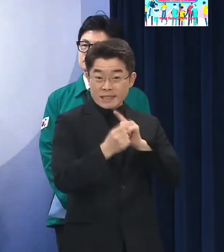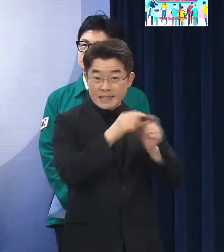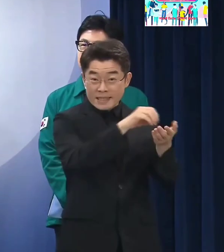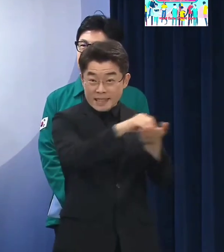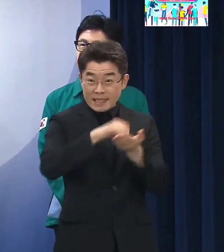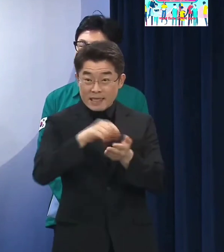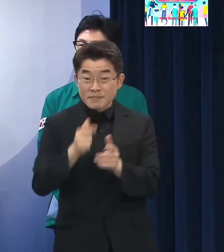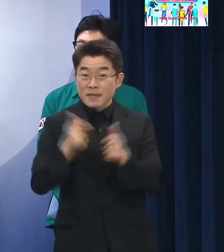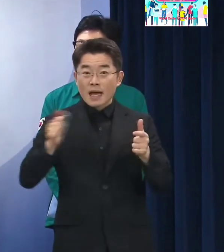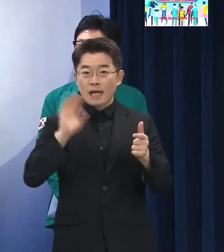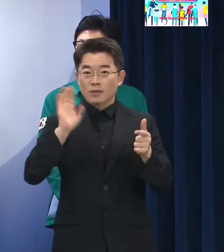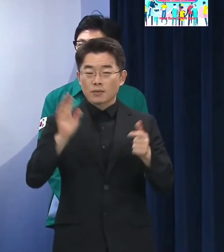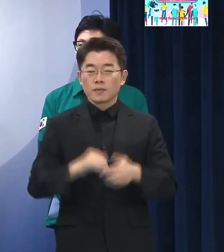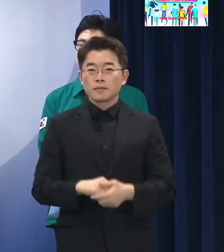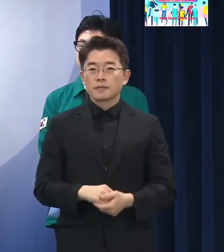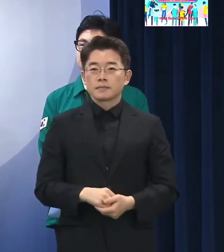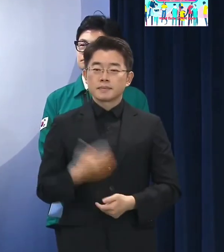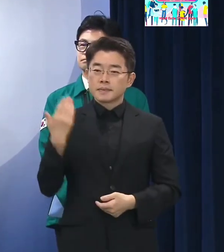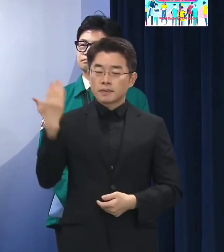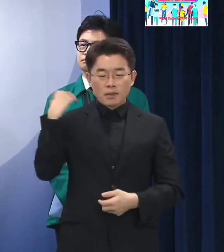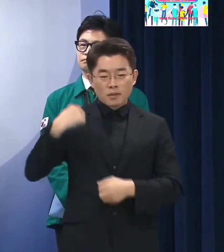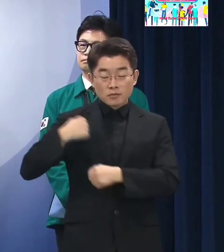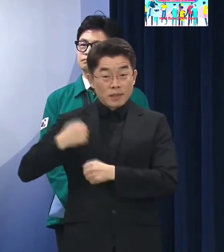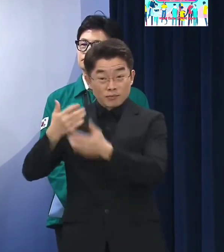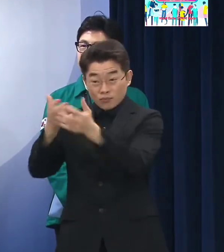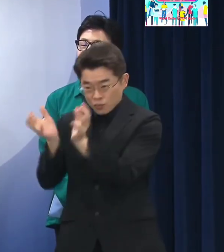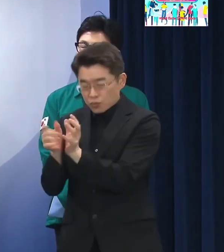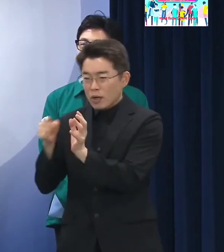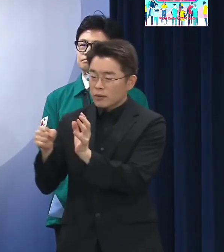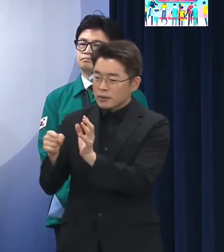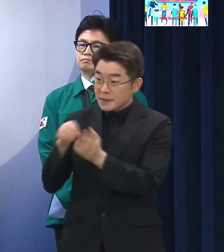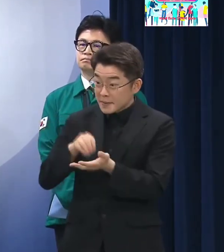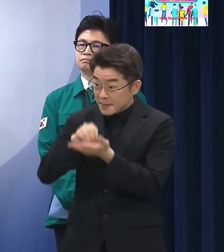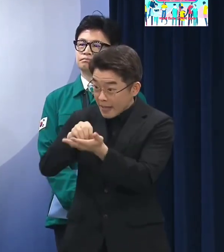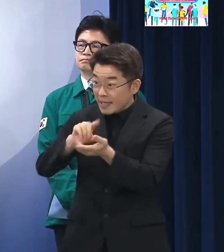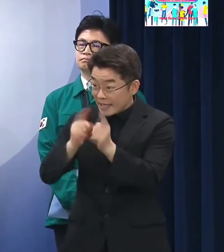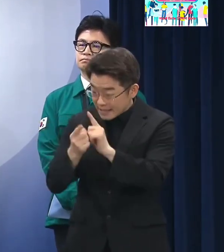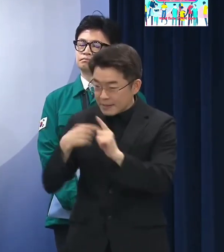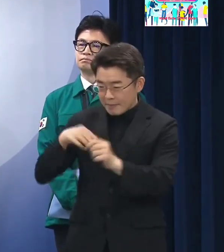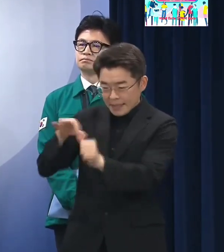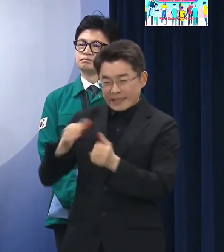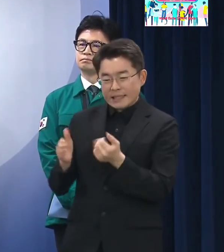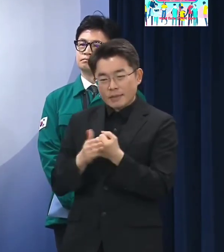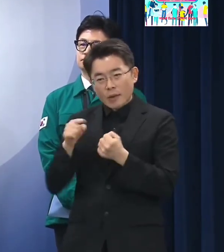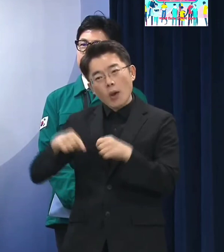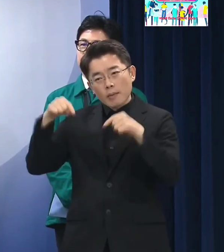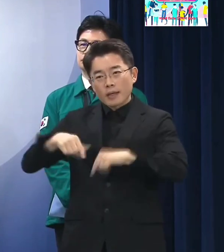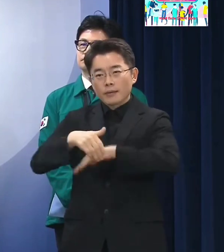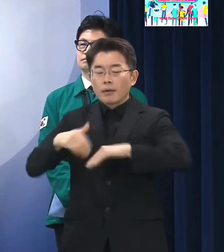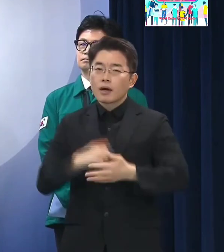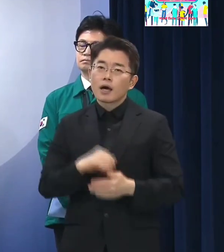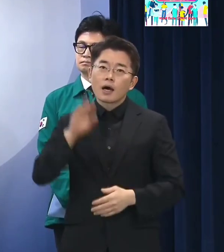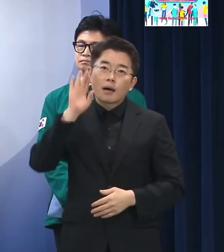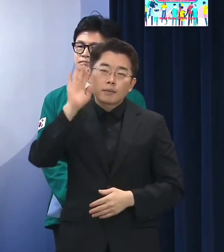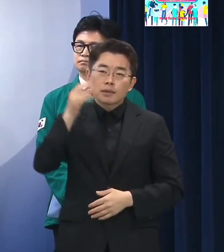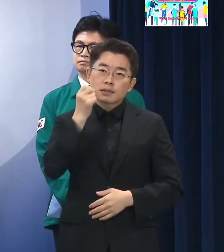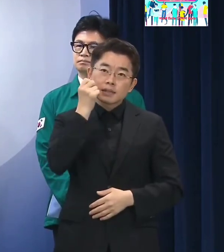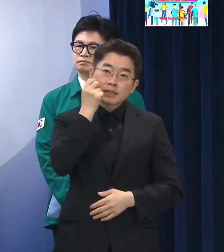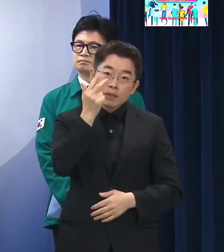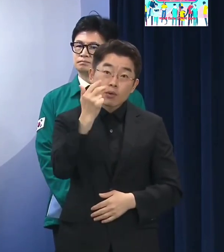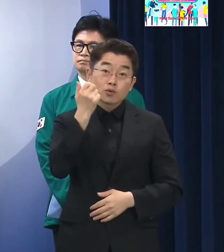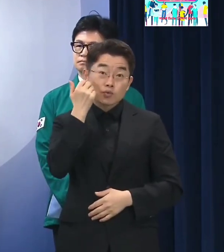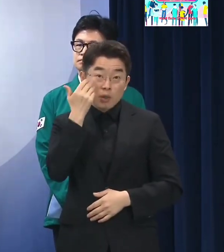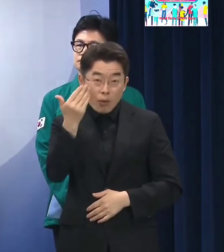범위 내에서 국방부와 우선순위를 좀 협의하겠다 이런 말씀이고 저희 기준으로는 대략 한 7개월에서 9개월 정도가